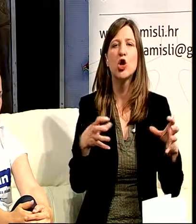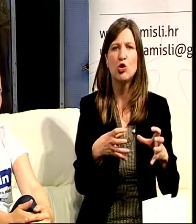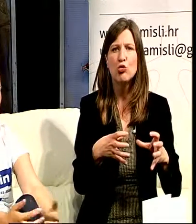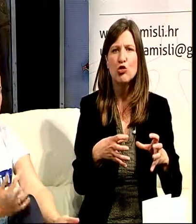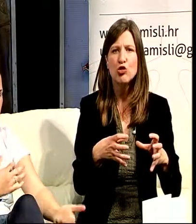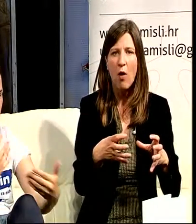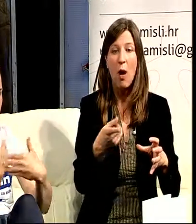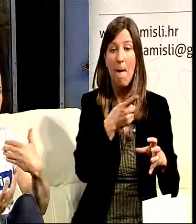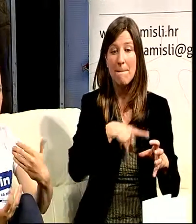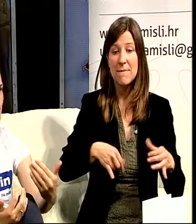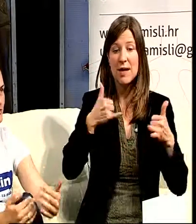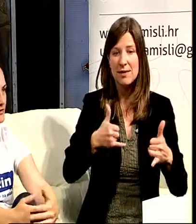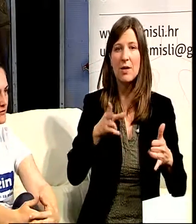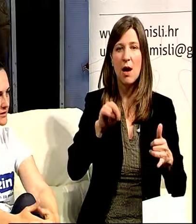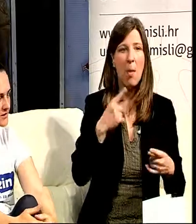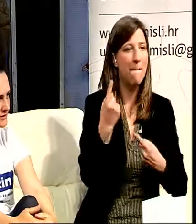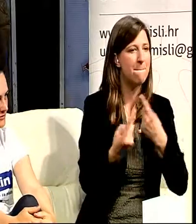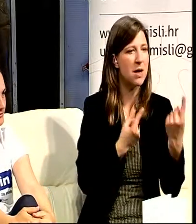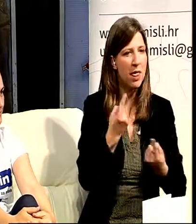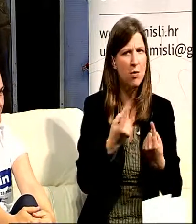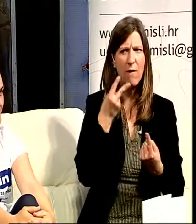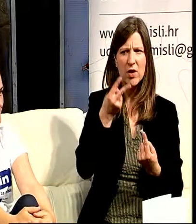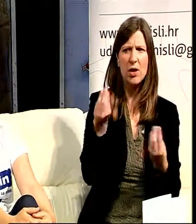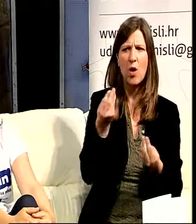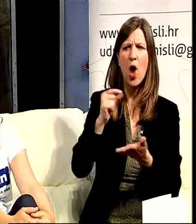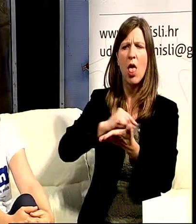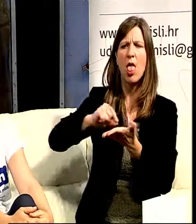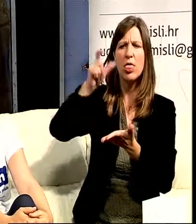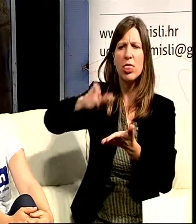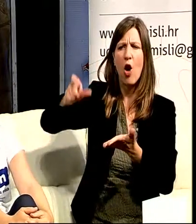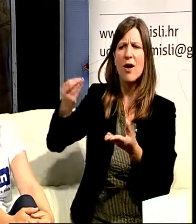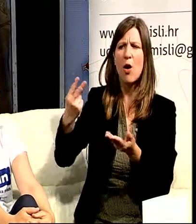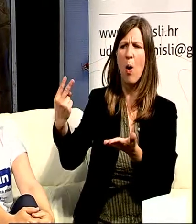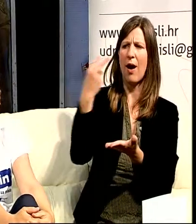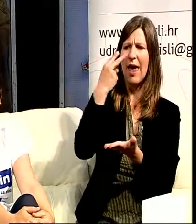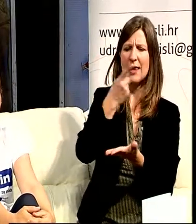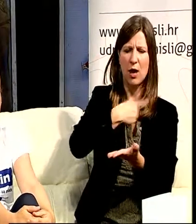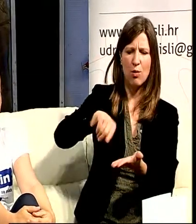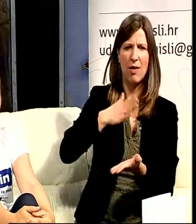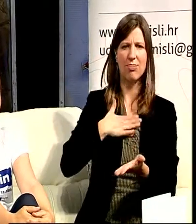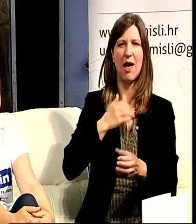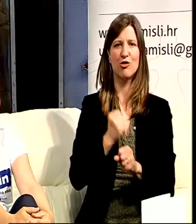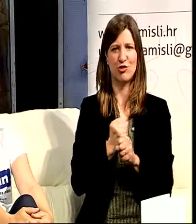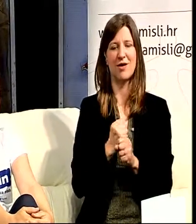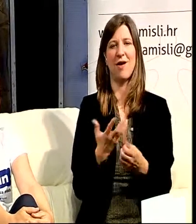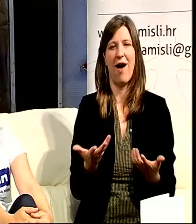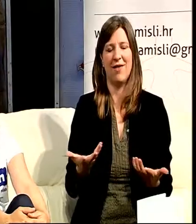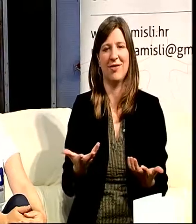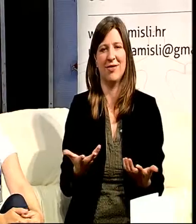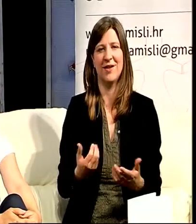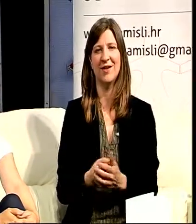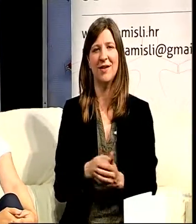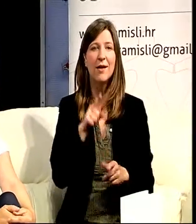malo promislimo i s druge strane kako nas u biti novinari gledaju i na nas i na naša radi i na sve skupa zajedno. Tako da,